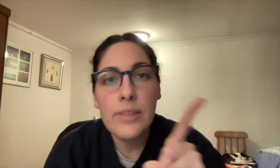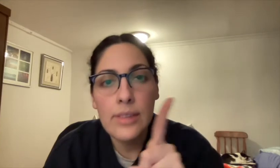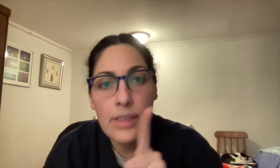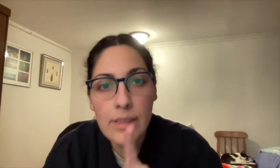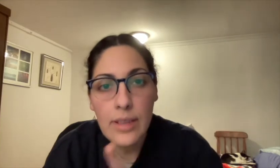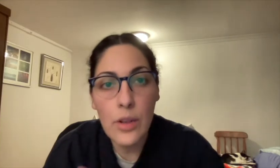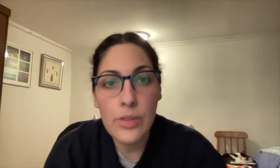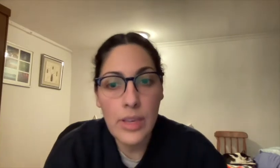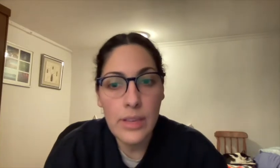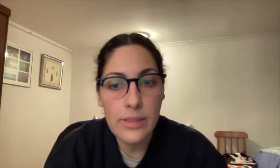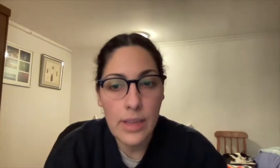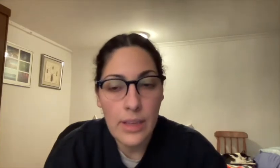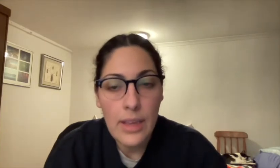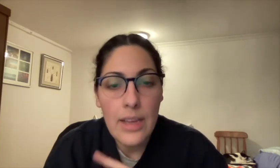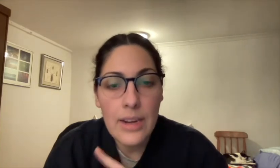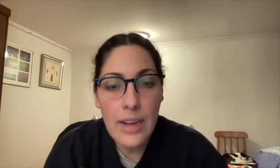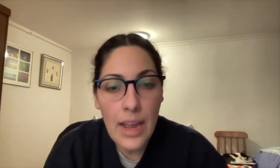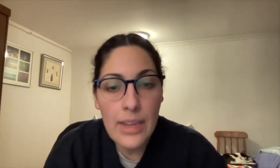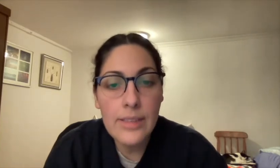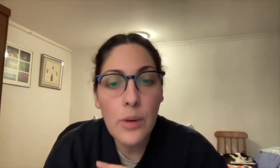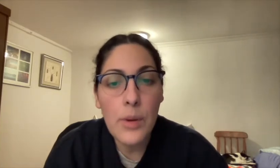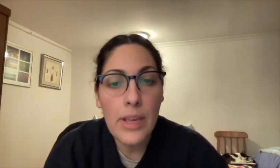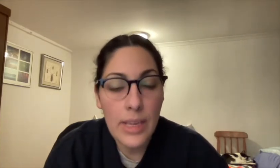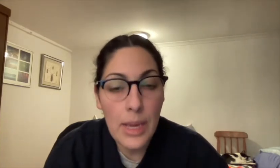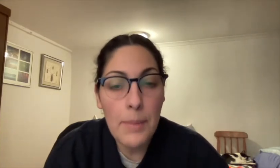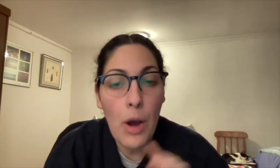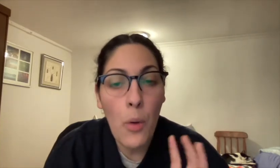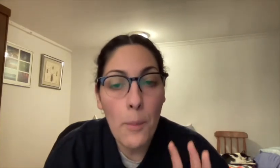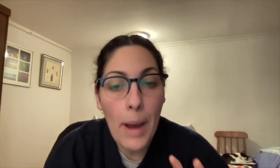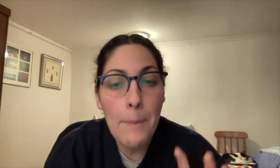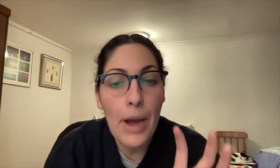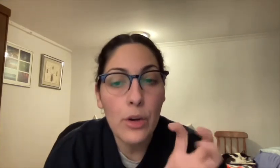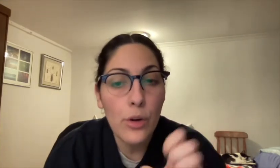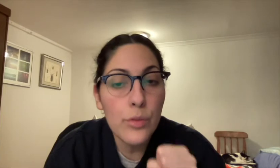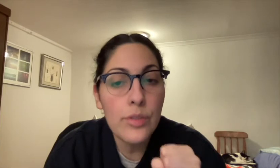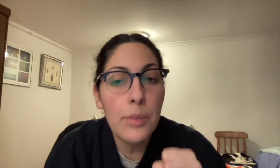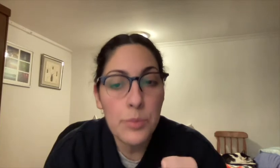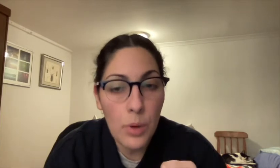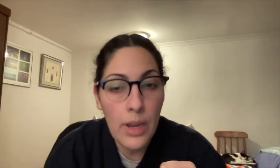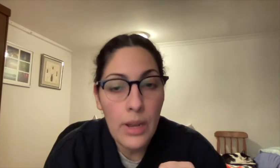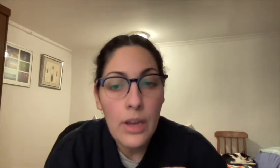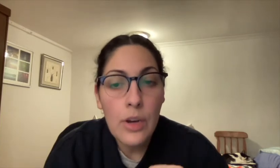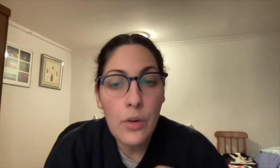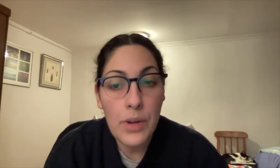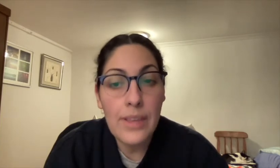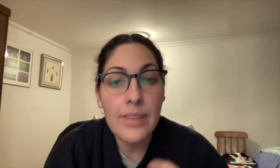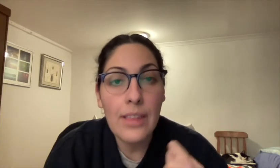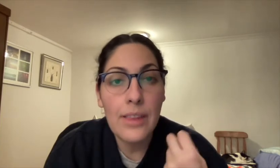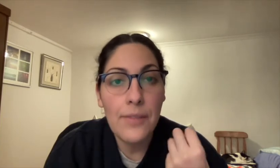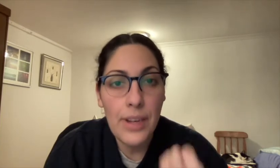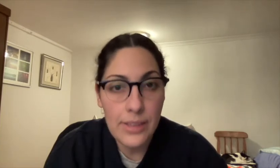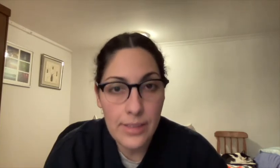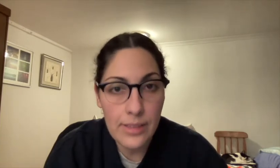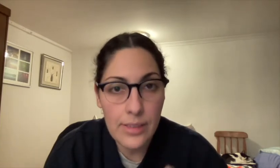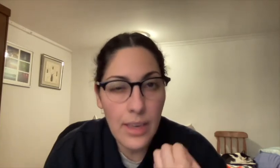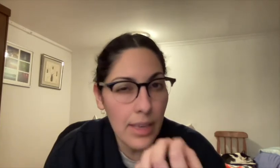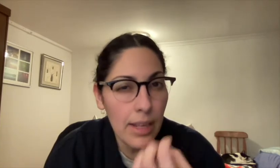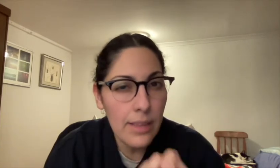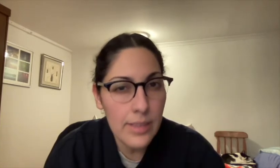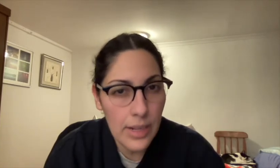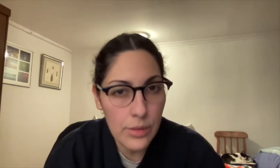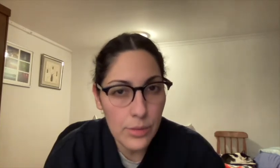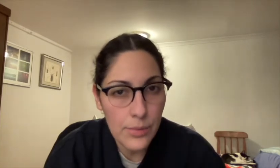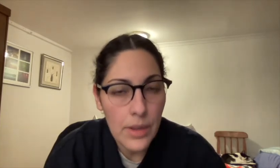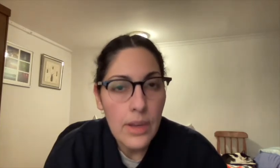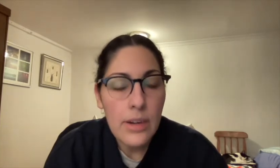Después, dice lo siguiente, realiza un esquema o mapa conceptual con estas diferencias. ¿Qué